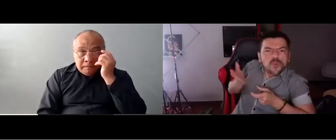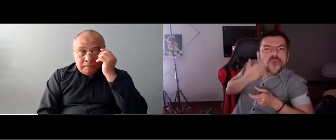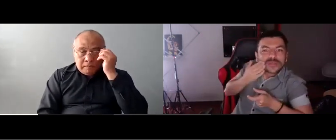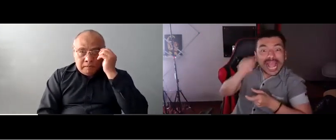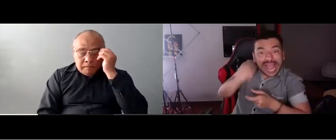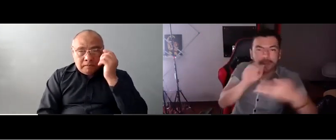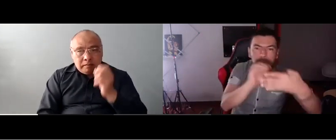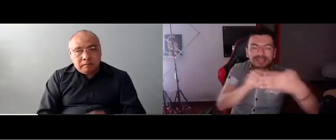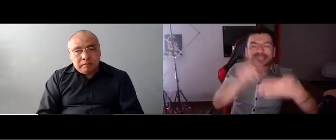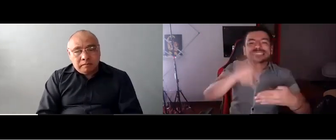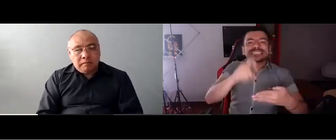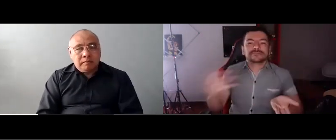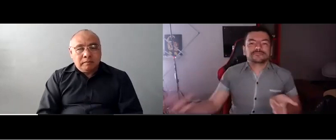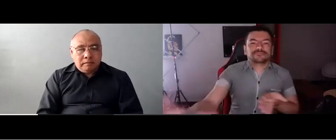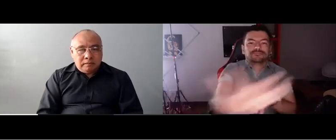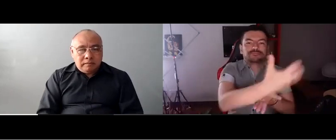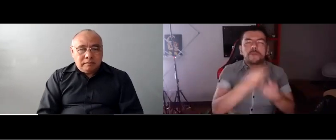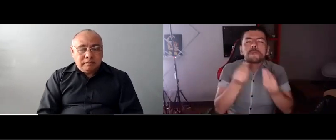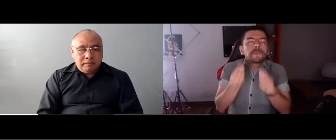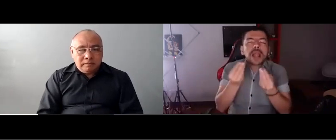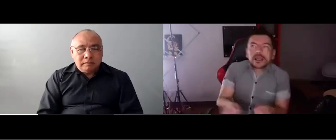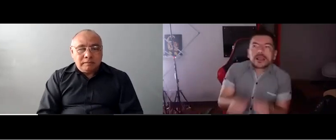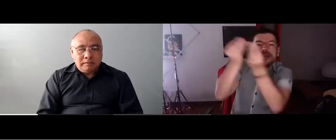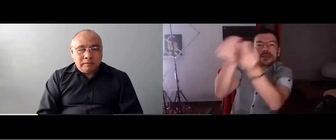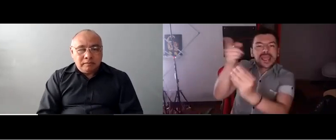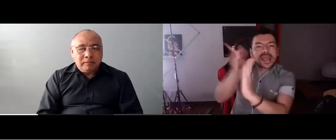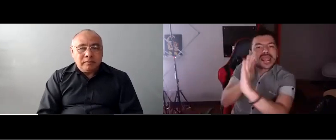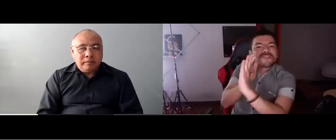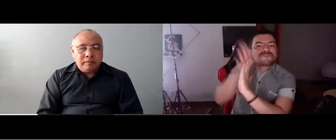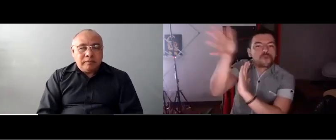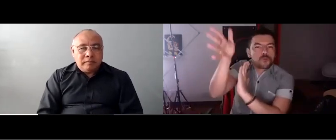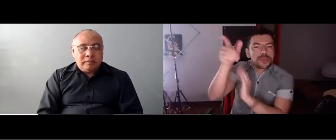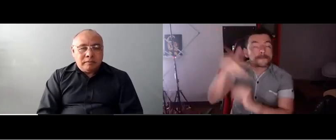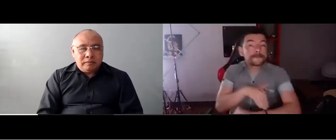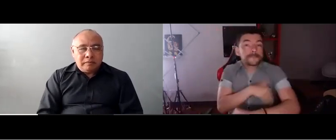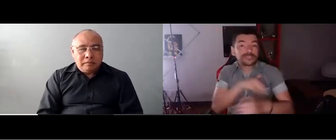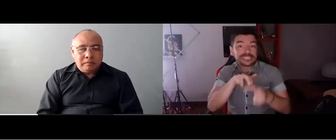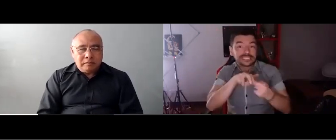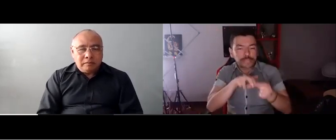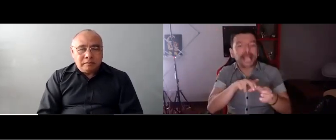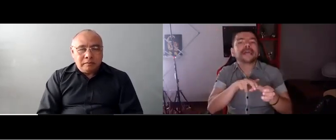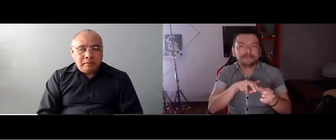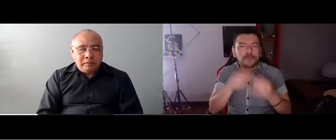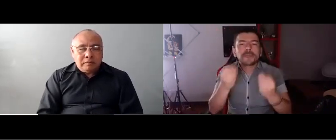a dónde deben acercarse, dónde fue que lo hicieron y en qué fecha lo hicieron. Esos son los datos que nosotros necesitamos.